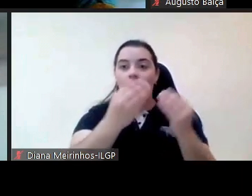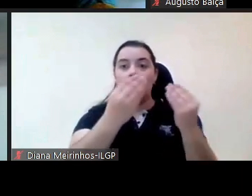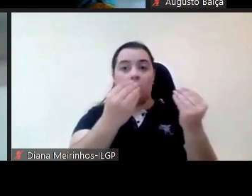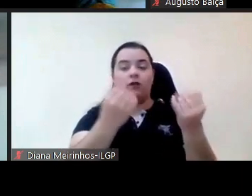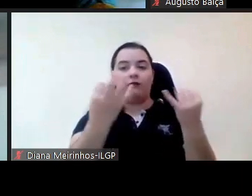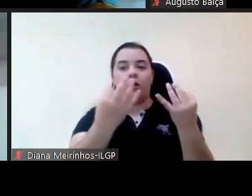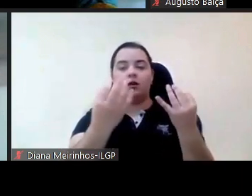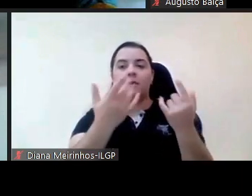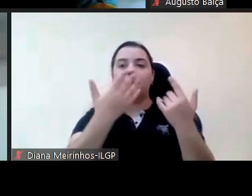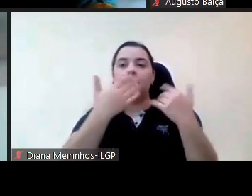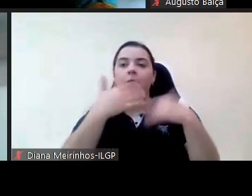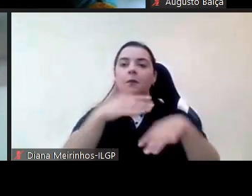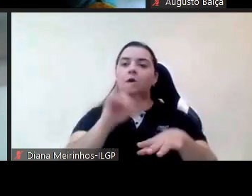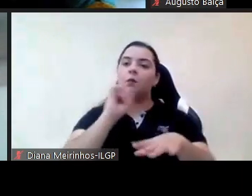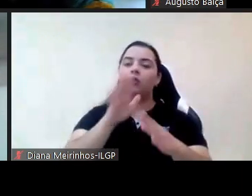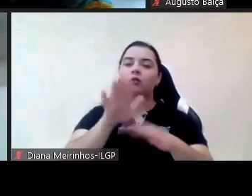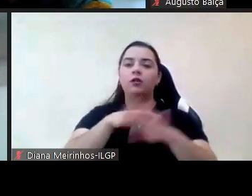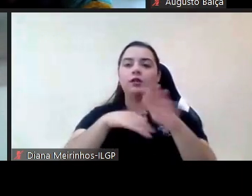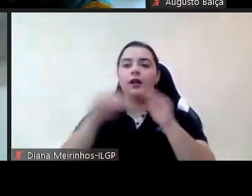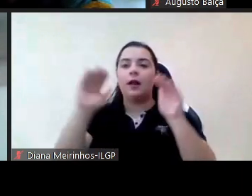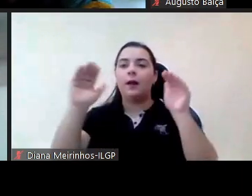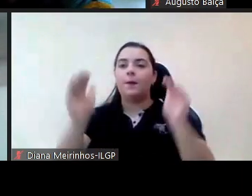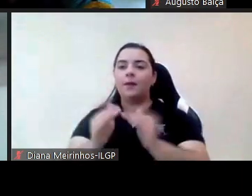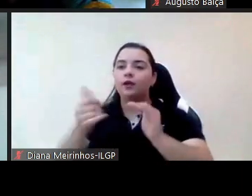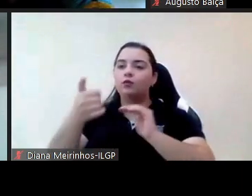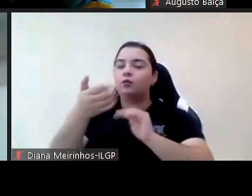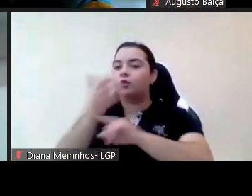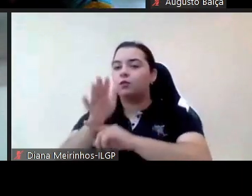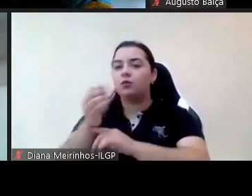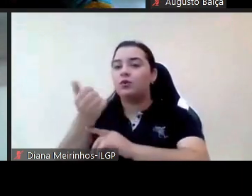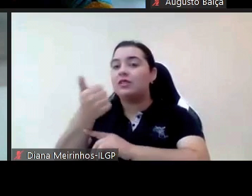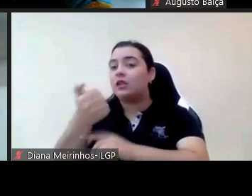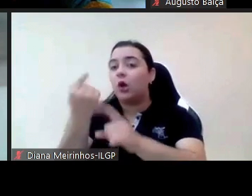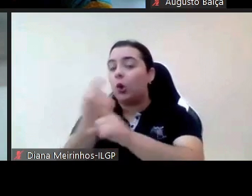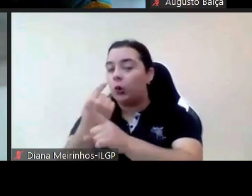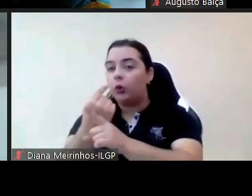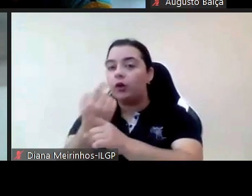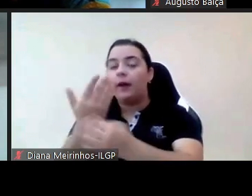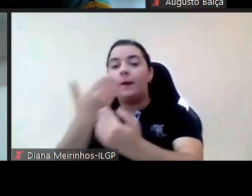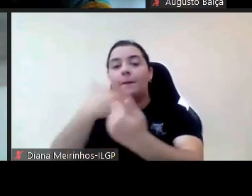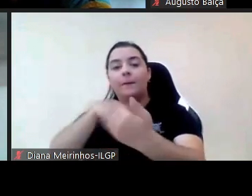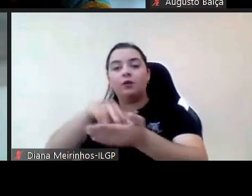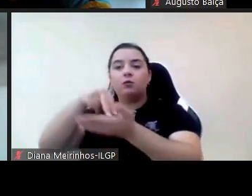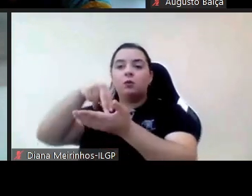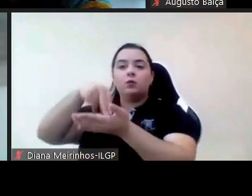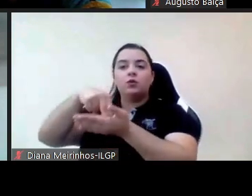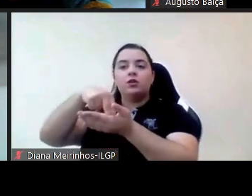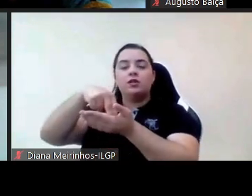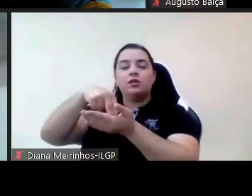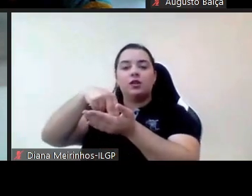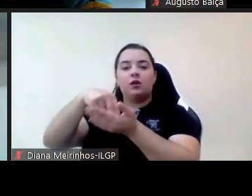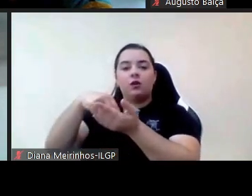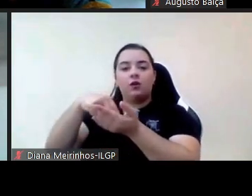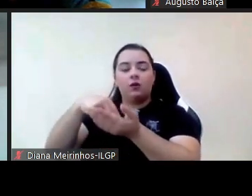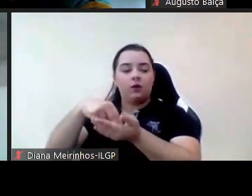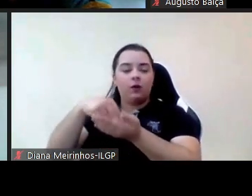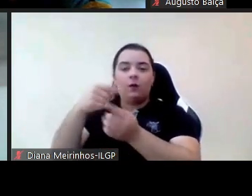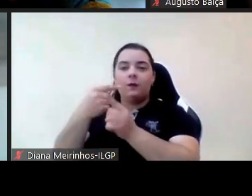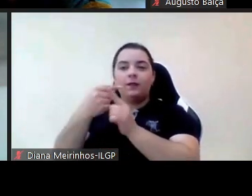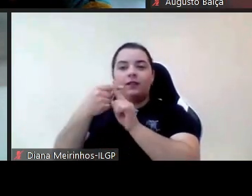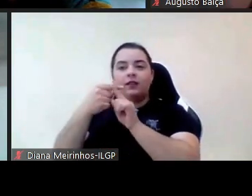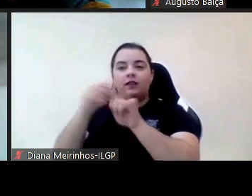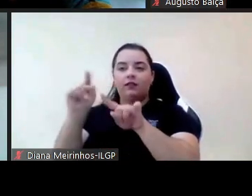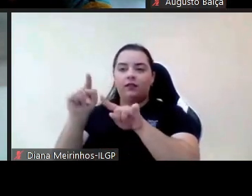lugar de facto da utilidade desde um lugar em que é métrico em que possamos medir realmente